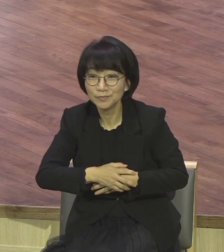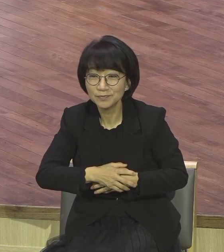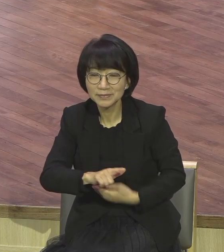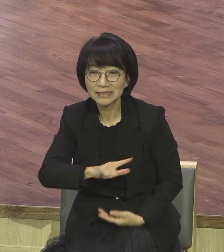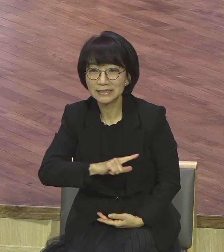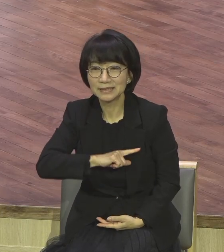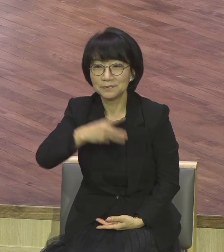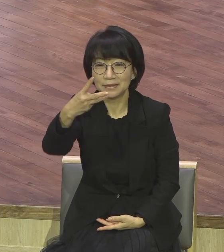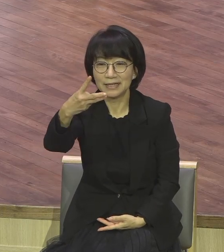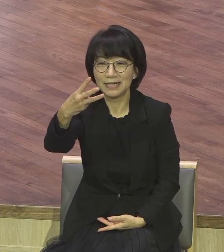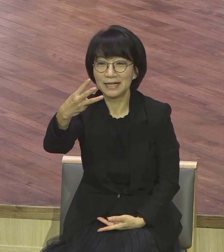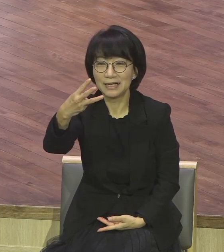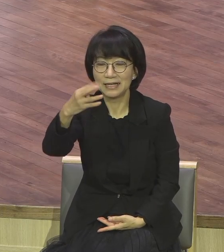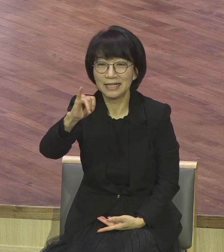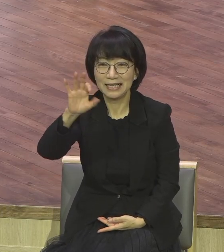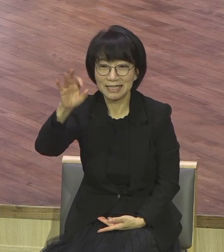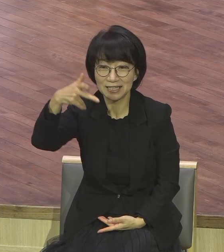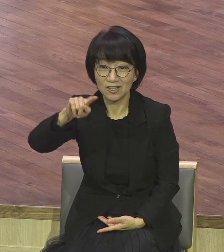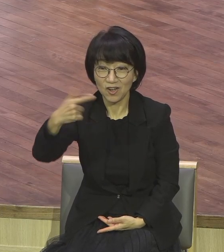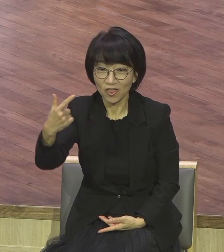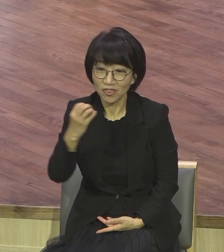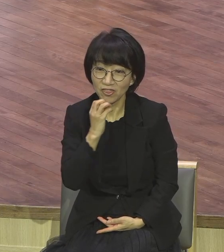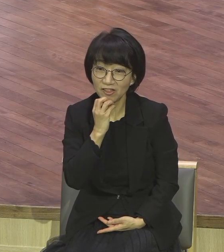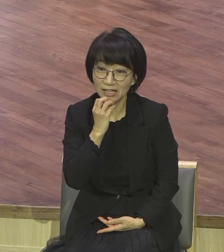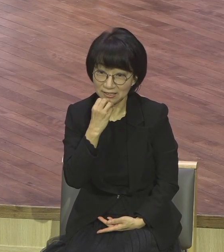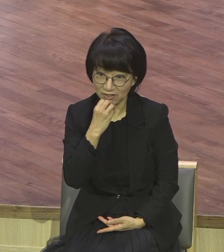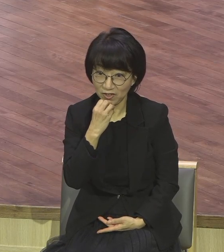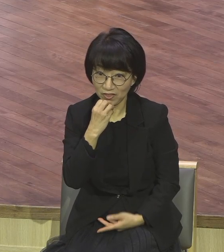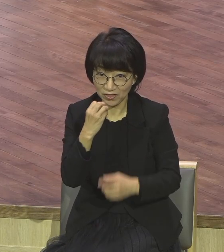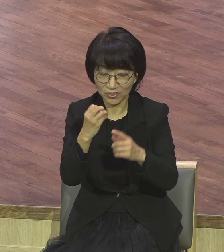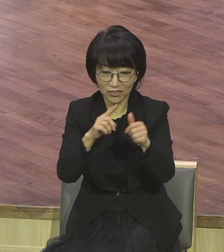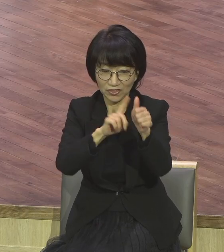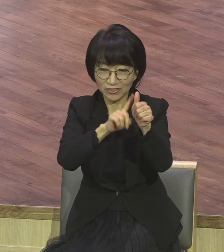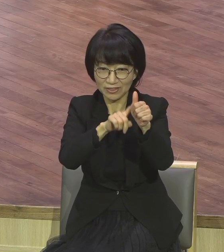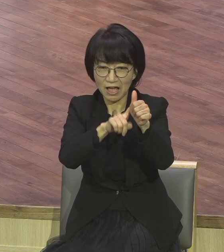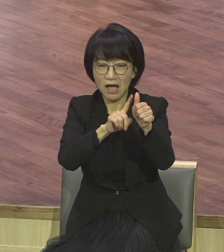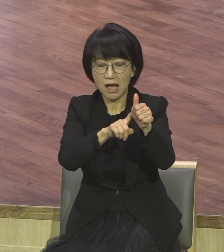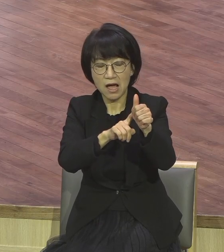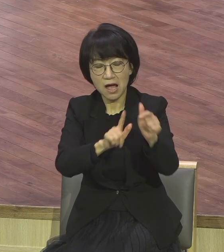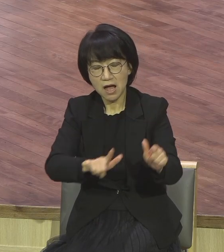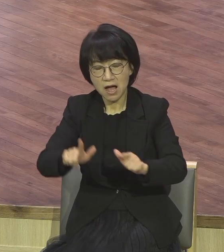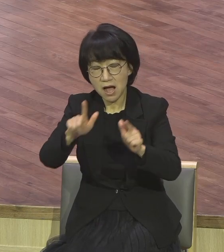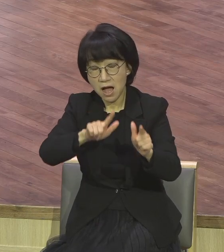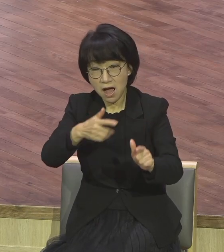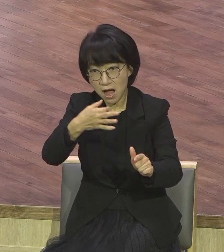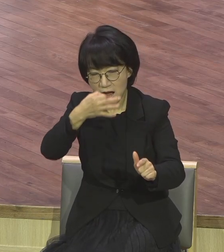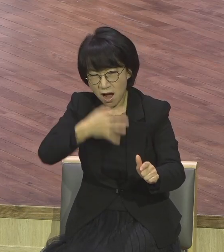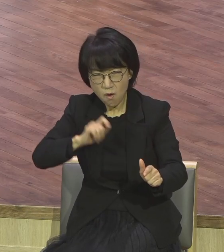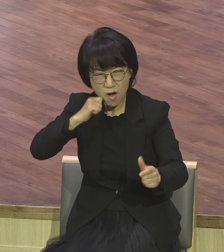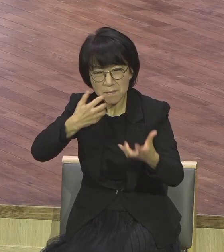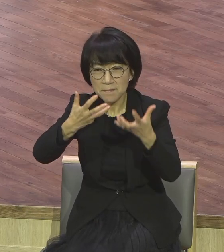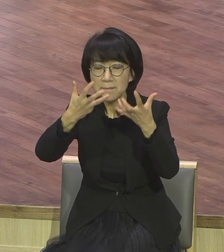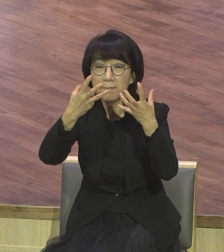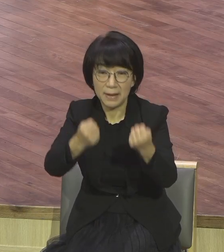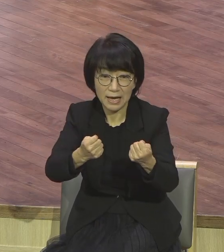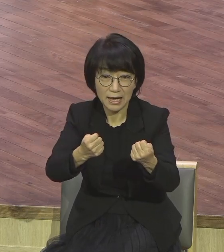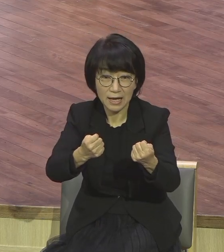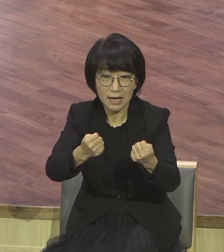링컨 그의 삶 자체는 그야말로 그야말로 드라마틱이 학교를 초등학교